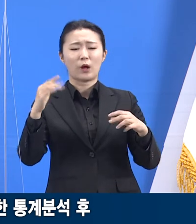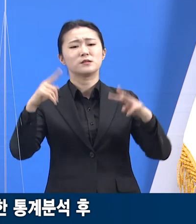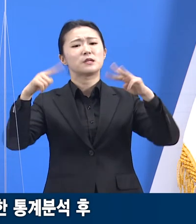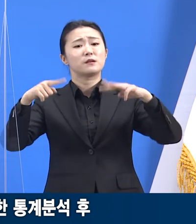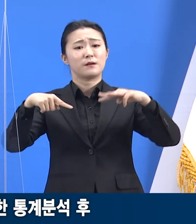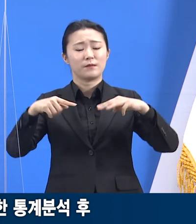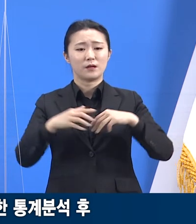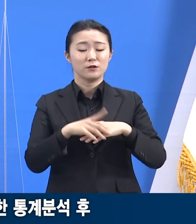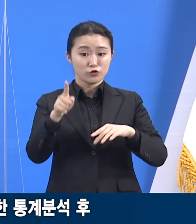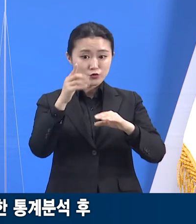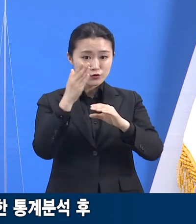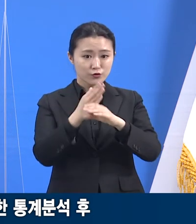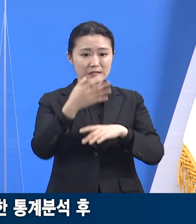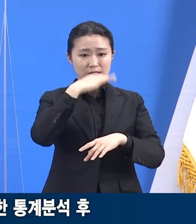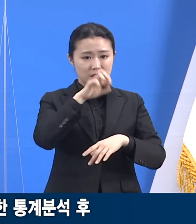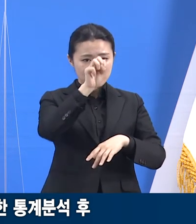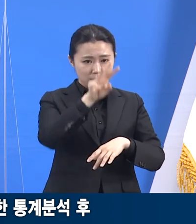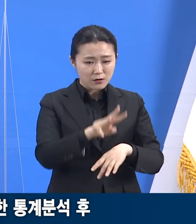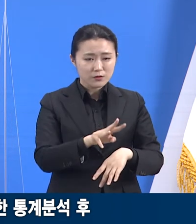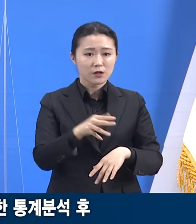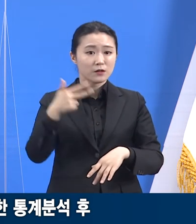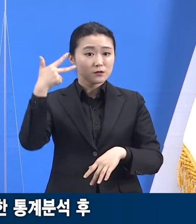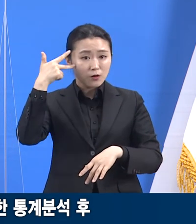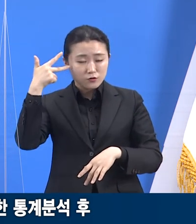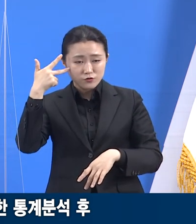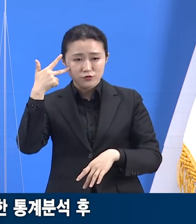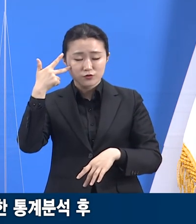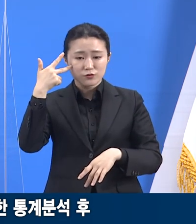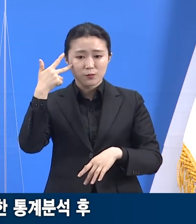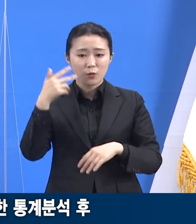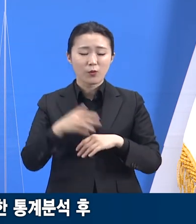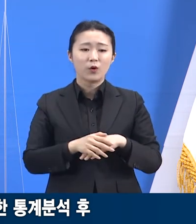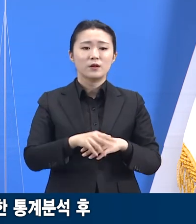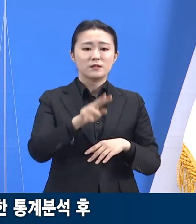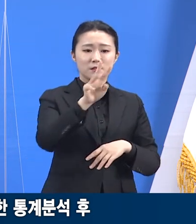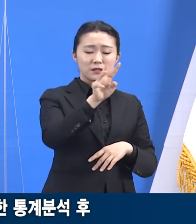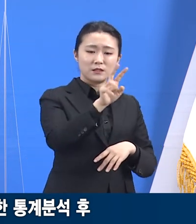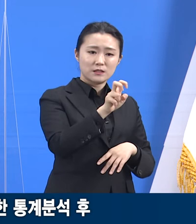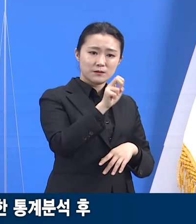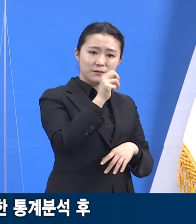이천시와 여조시는 각각 29.3명, 31.2명이었습니다.